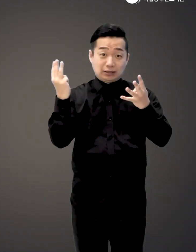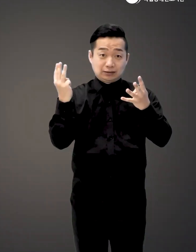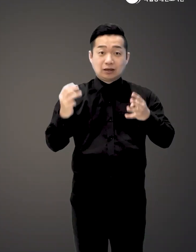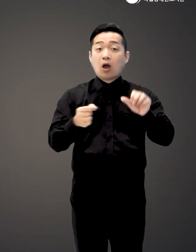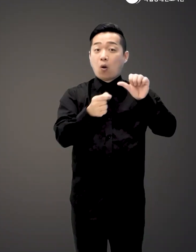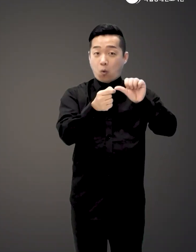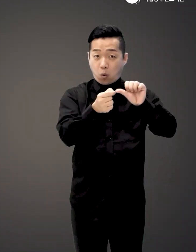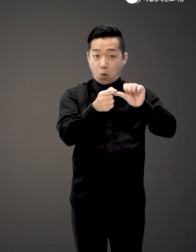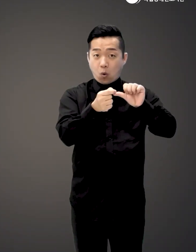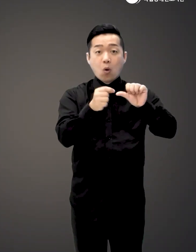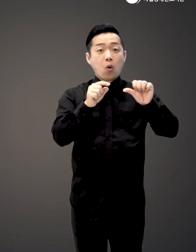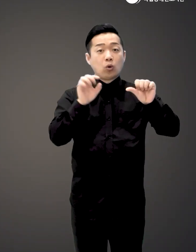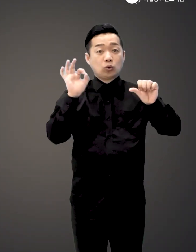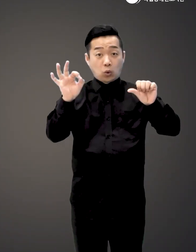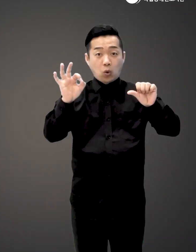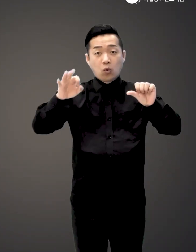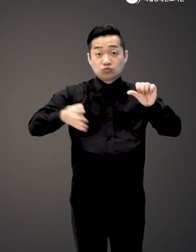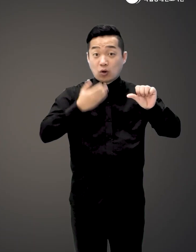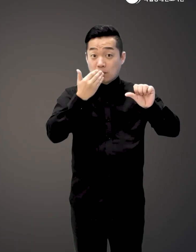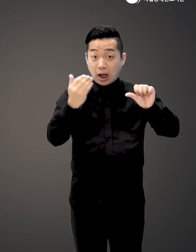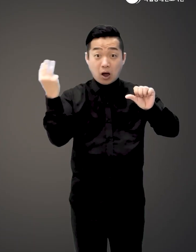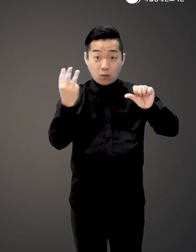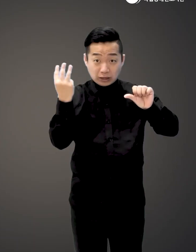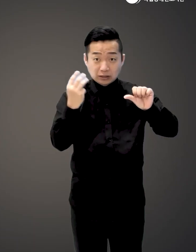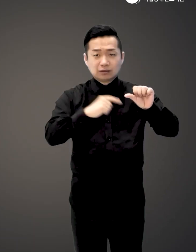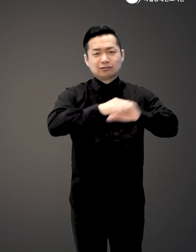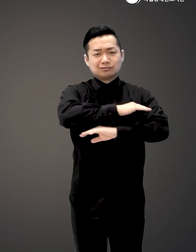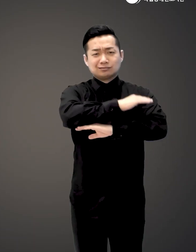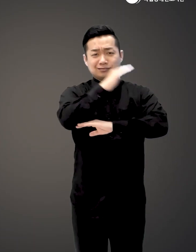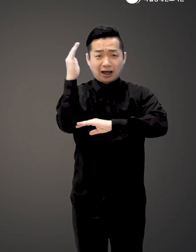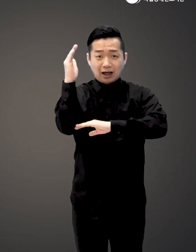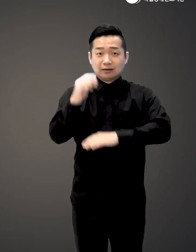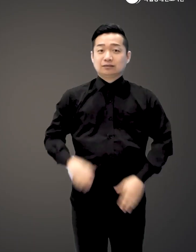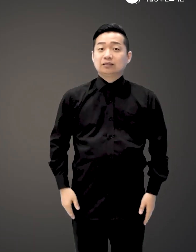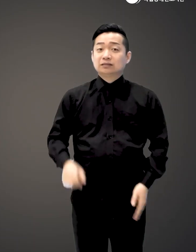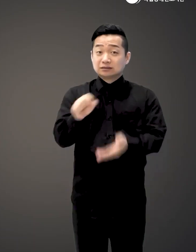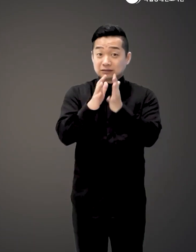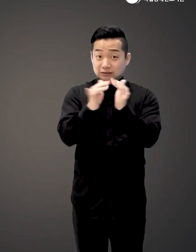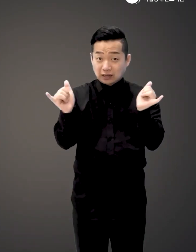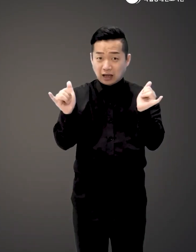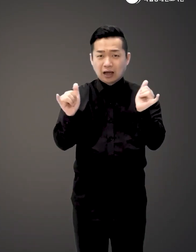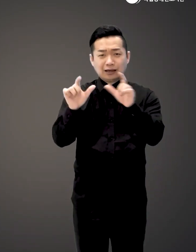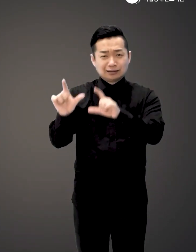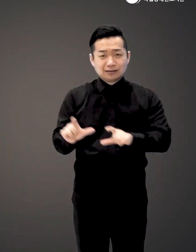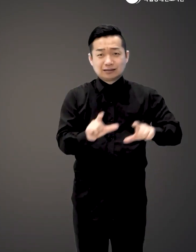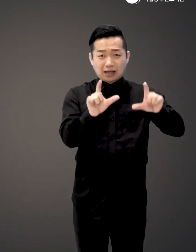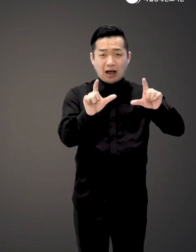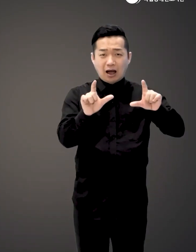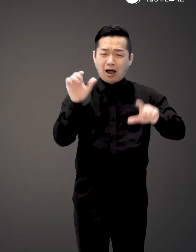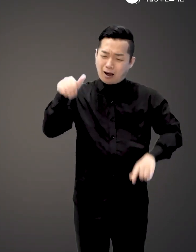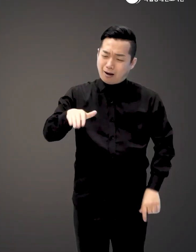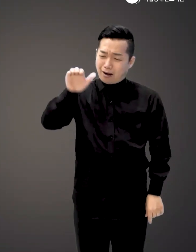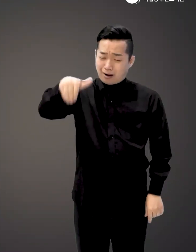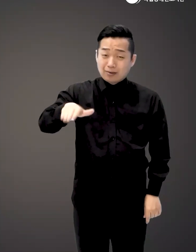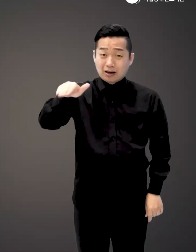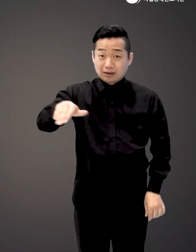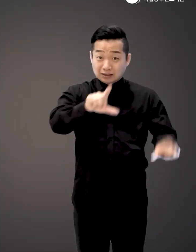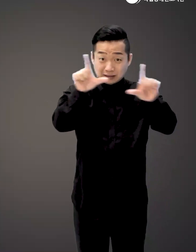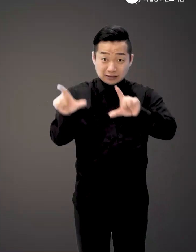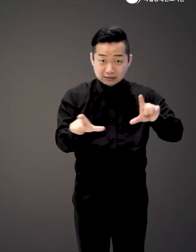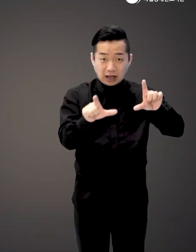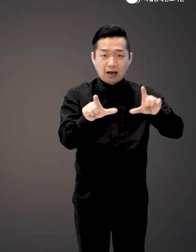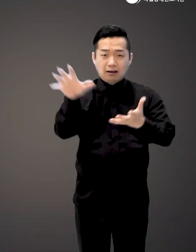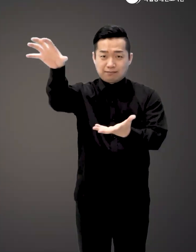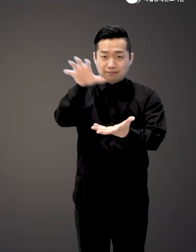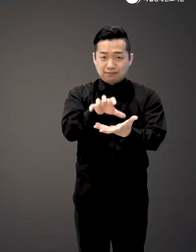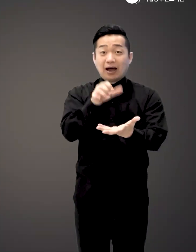와인 5 돈이 되는 와인으로 이어지는 글들에는 저자의 긴박했던 삶과 굴곡 가득했던 순간들이